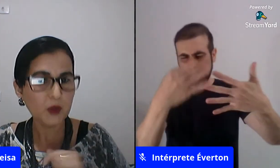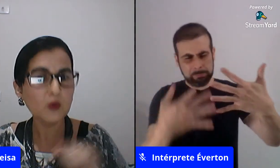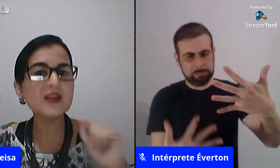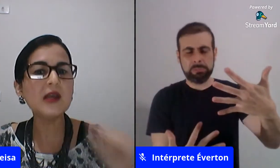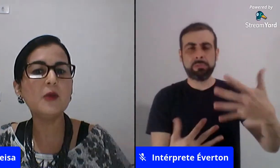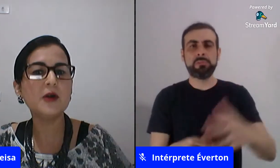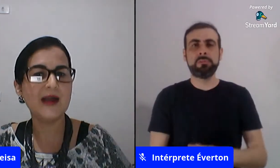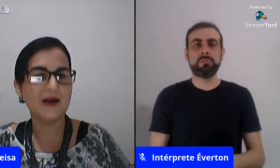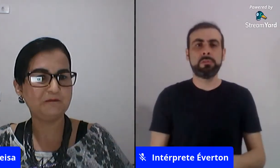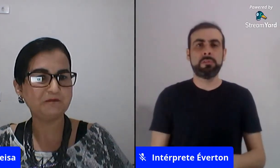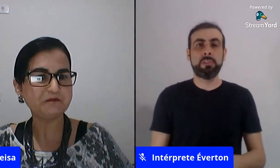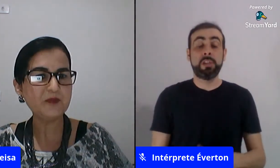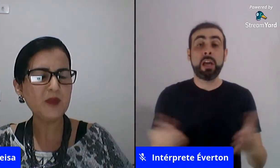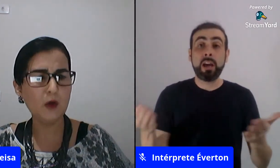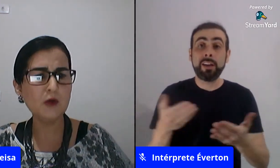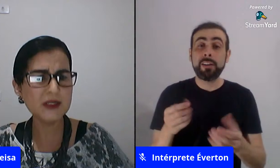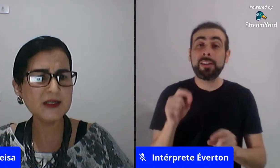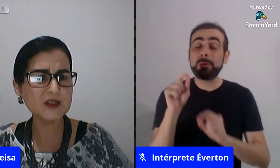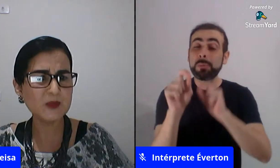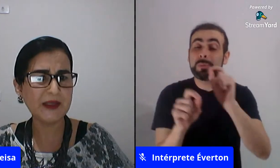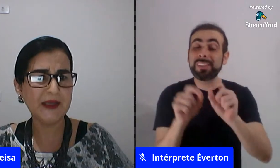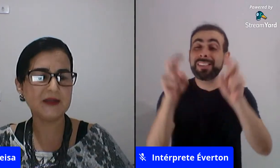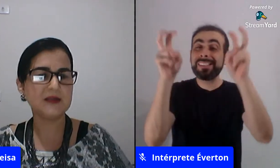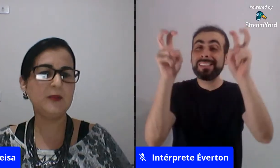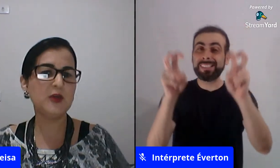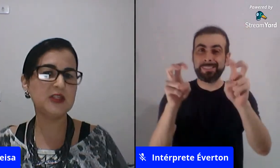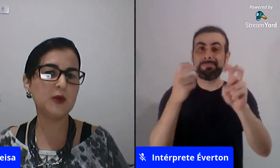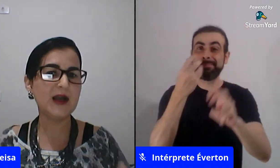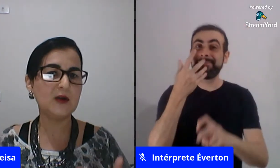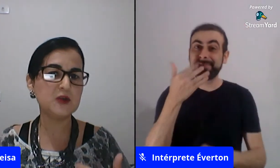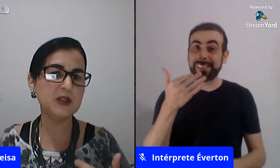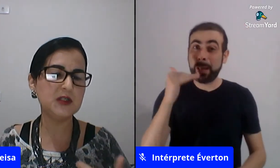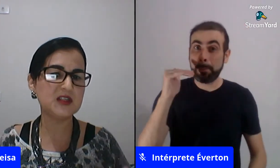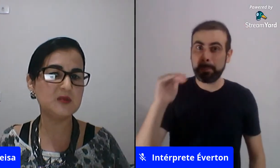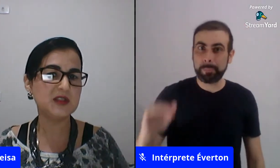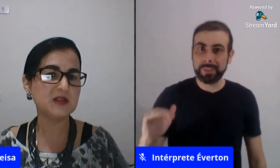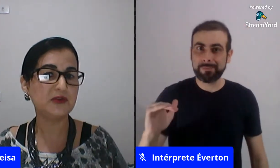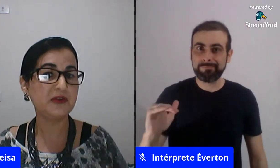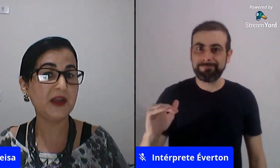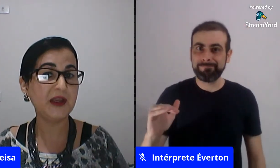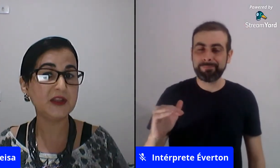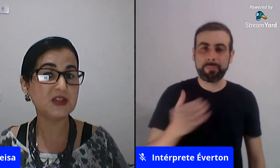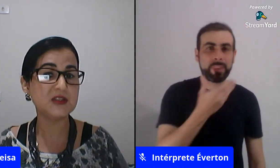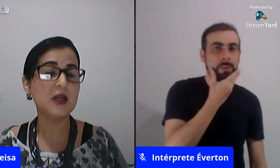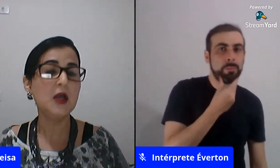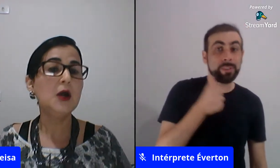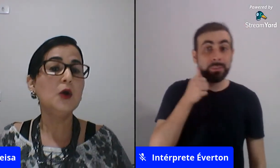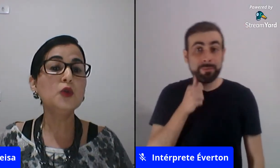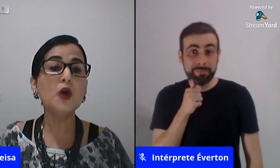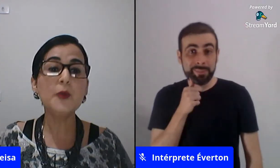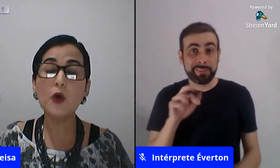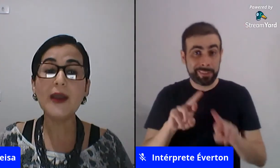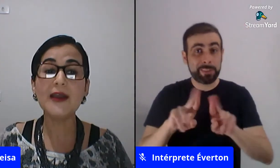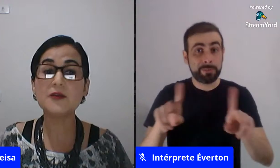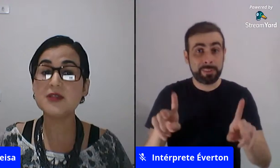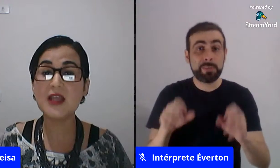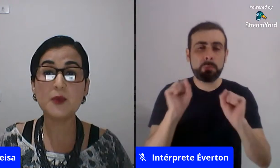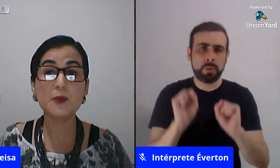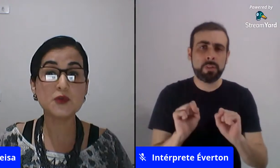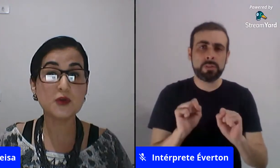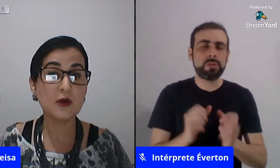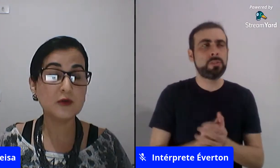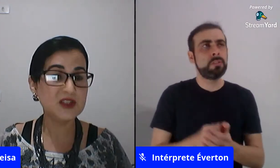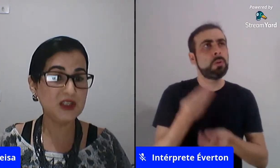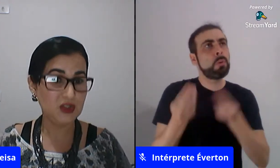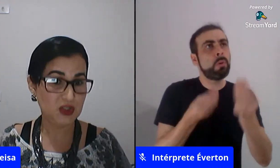como o que abordar com crianças pequenas você pode abordar os meninos as meninas são diferentes o nome correto